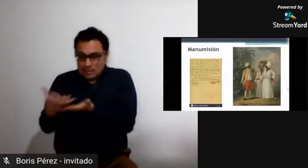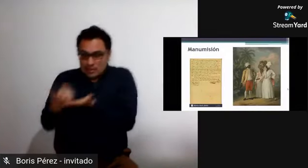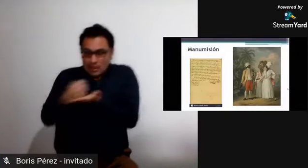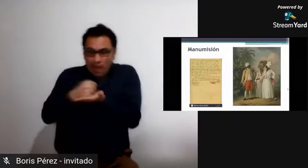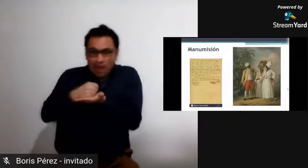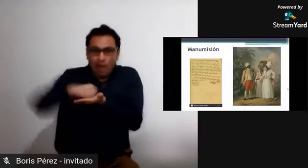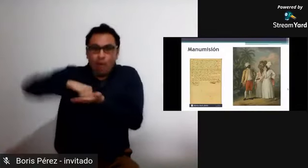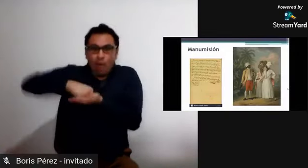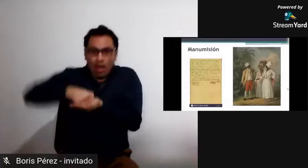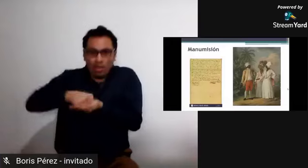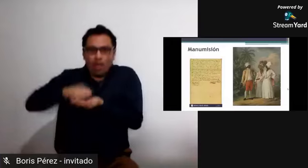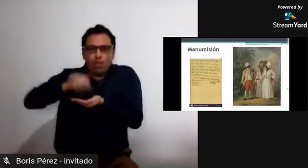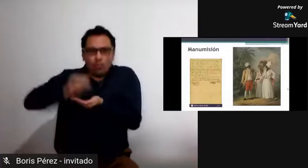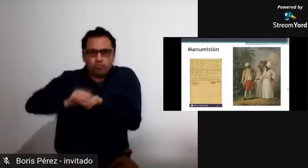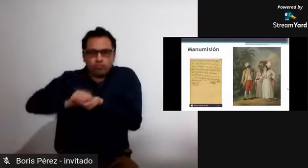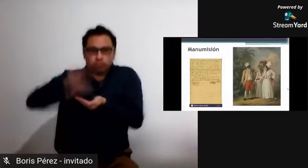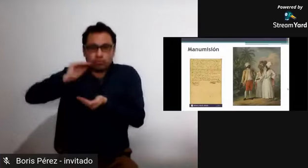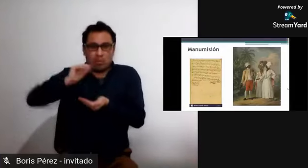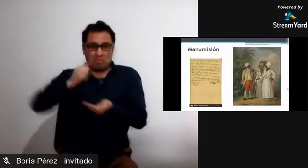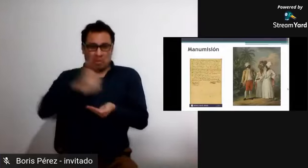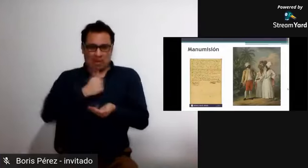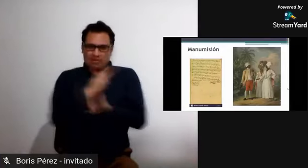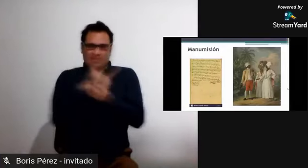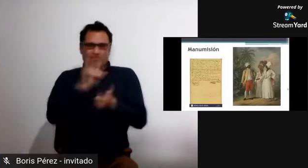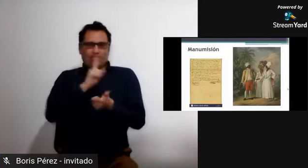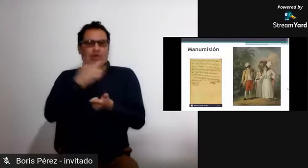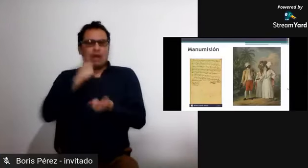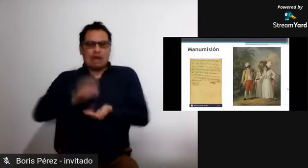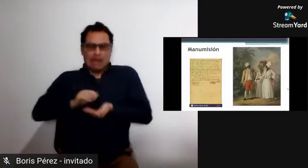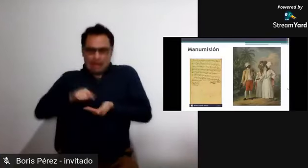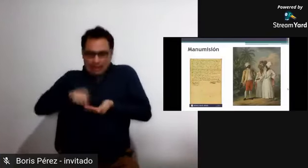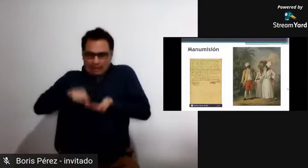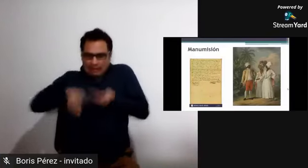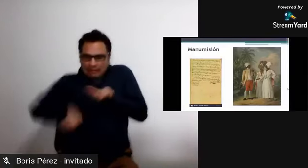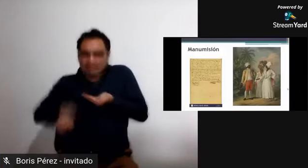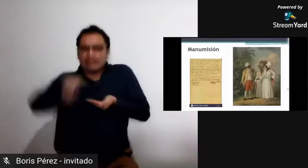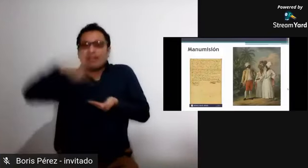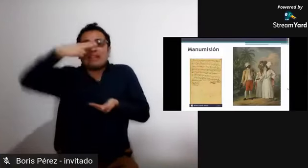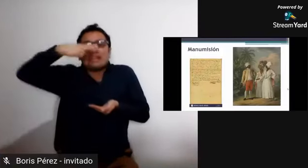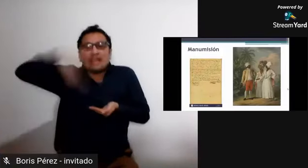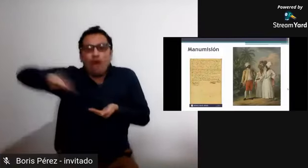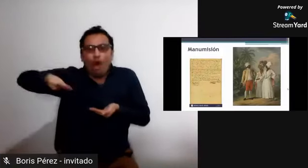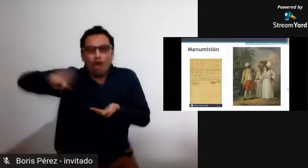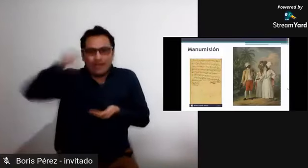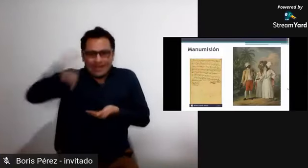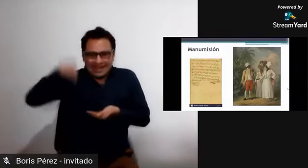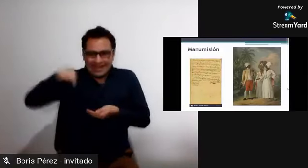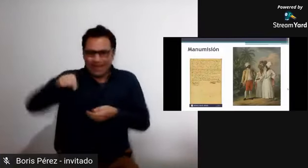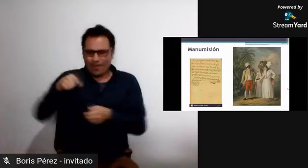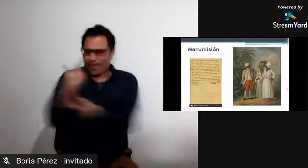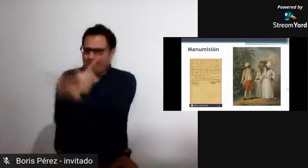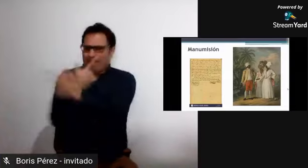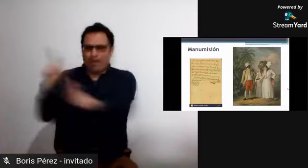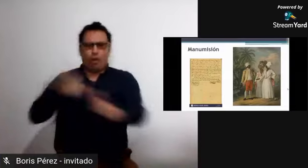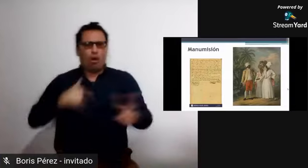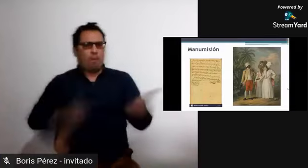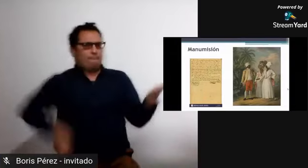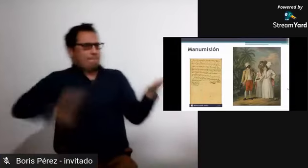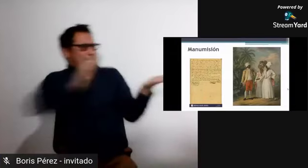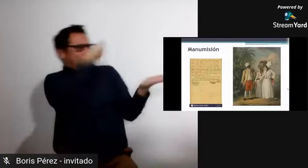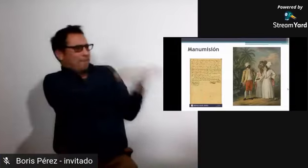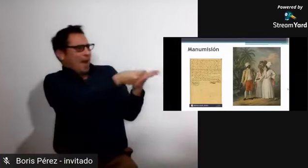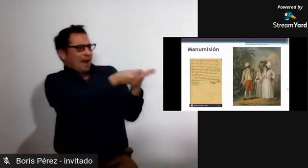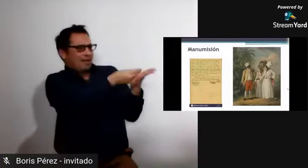utilizaban esos días libres que tenían en los que no tenían que trabajar para ellos, entonces, comercializar con sus